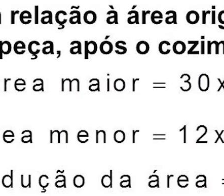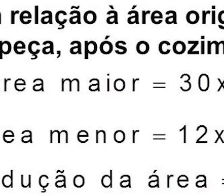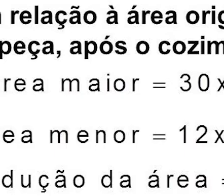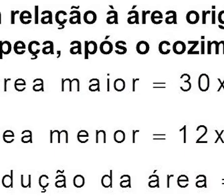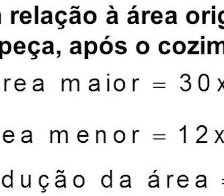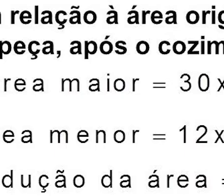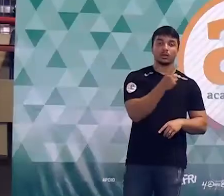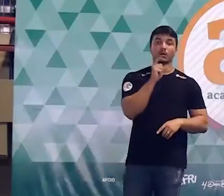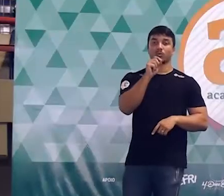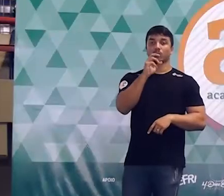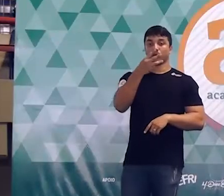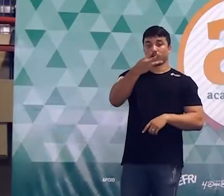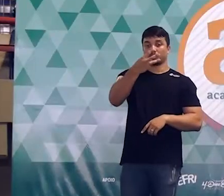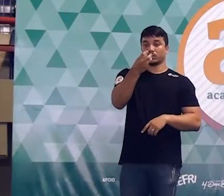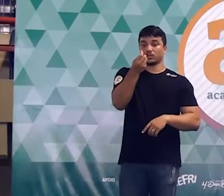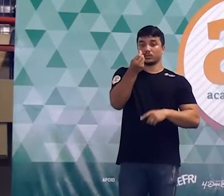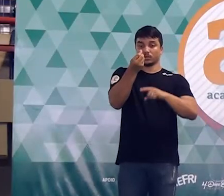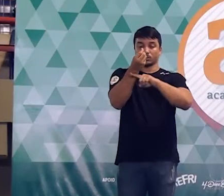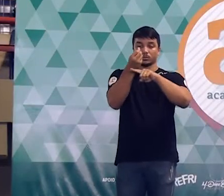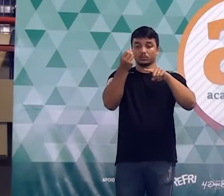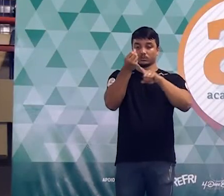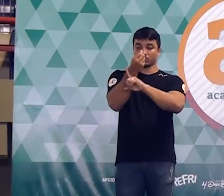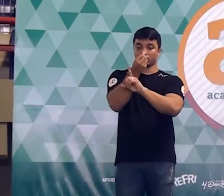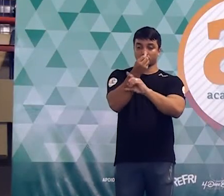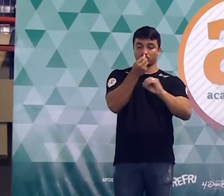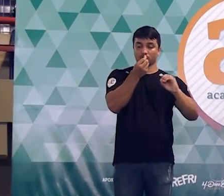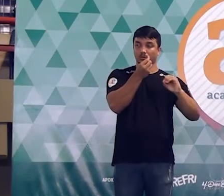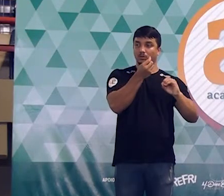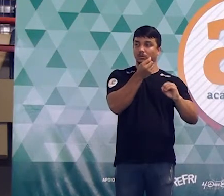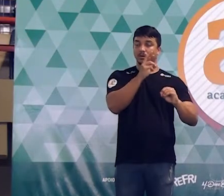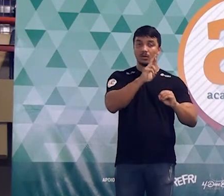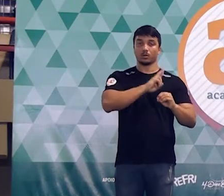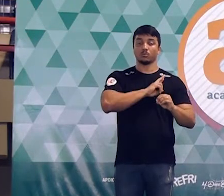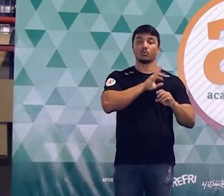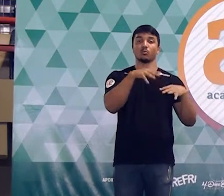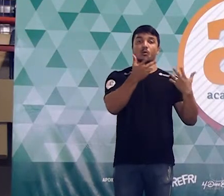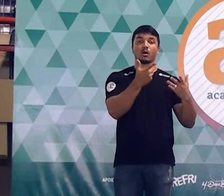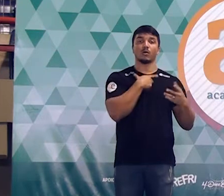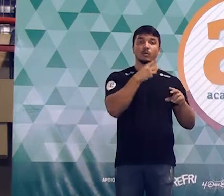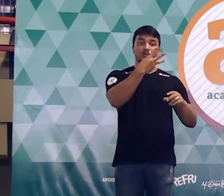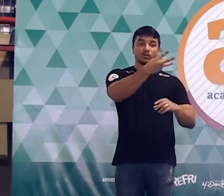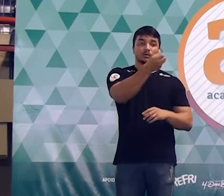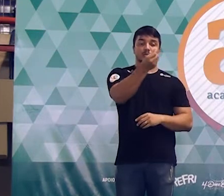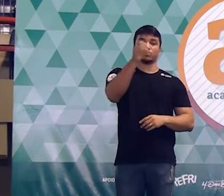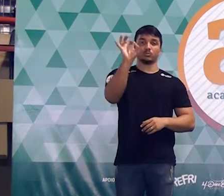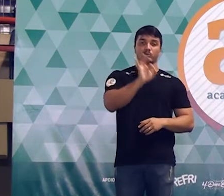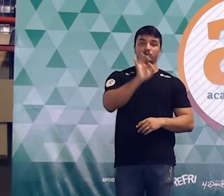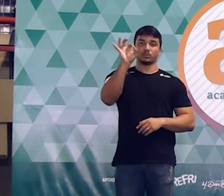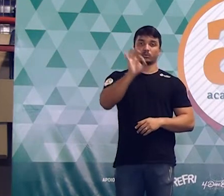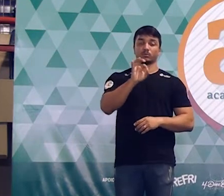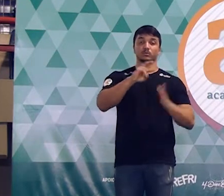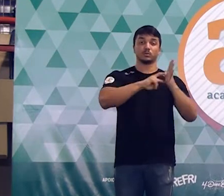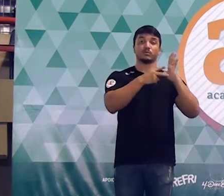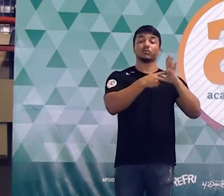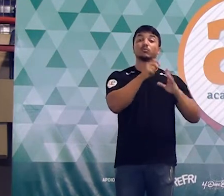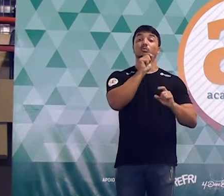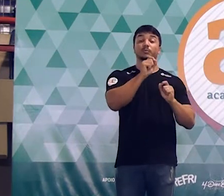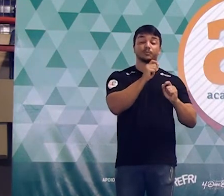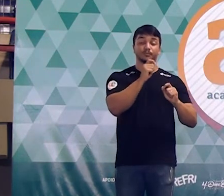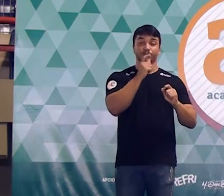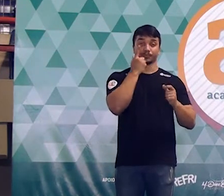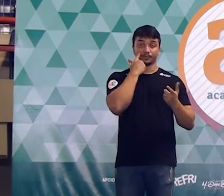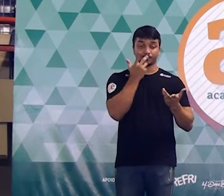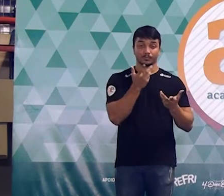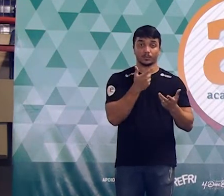Isso corresponde a 36 sobre 100. Então, a resposta da questão é 36%. Significa dizer que